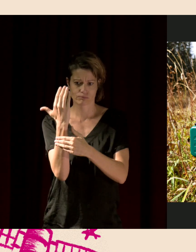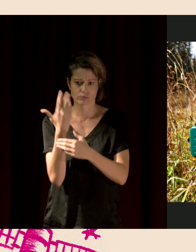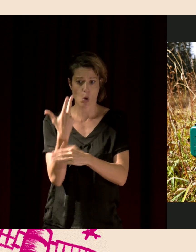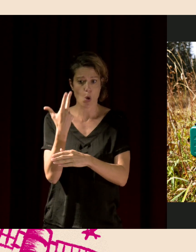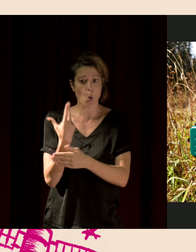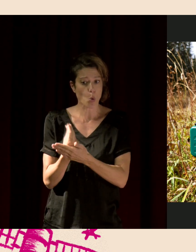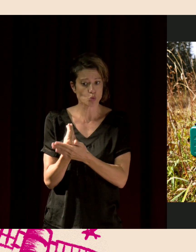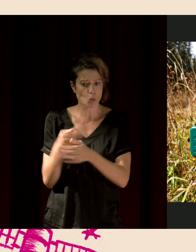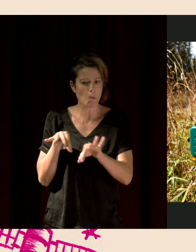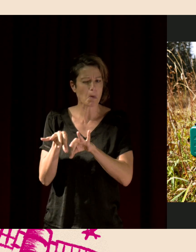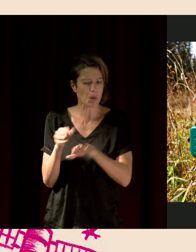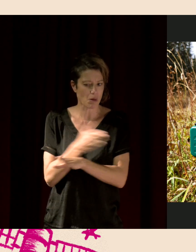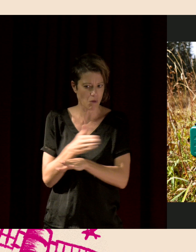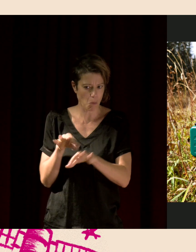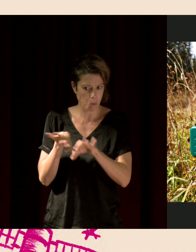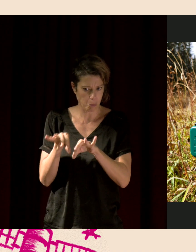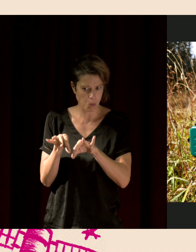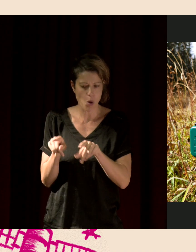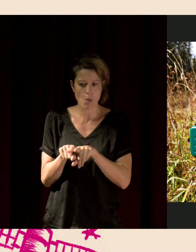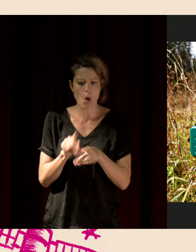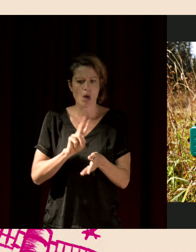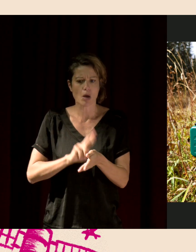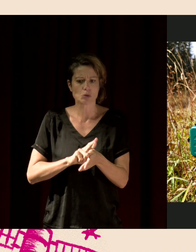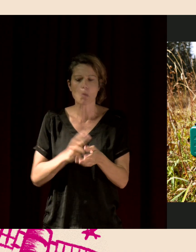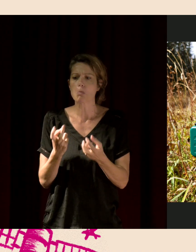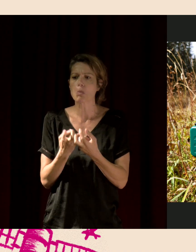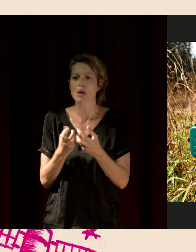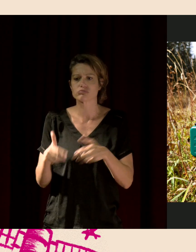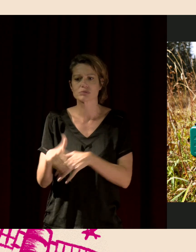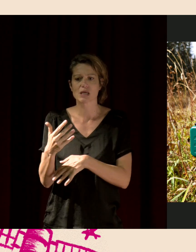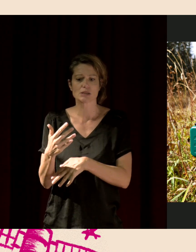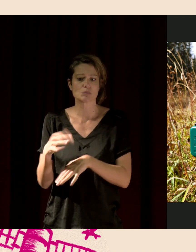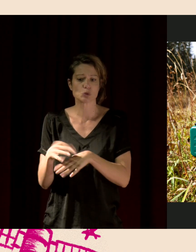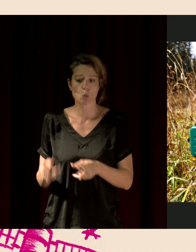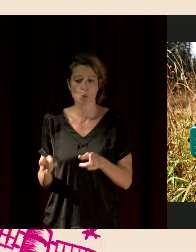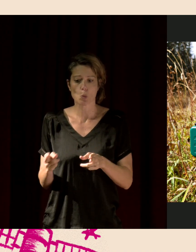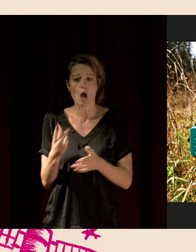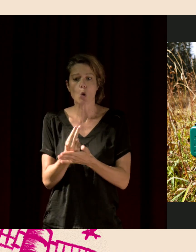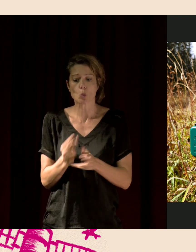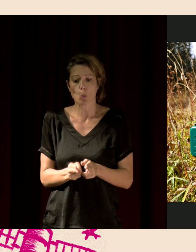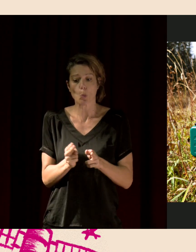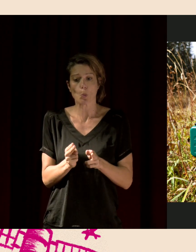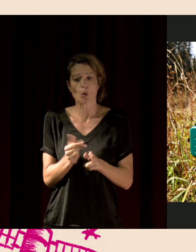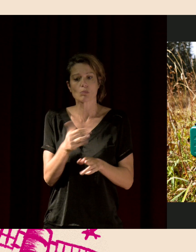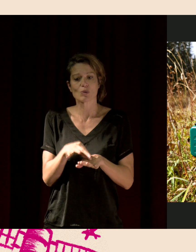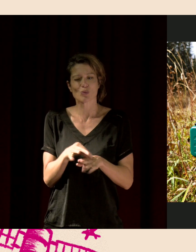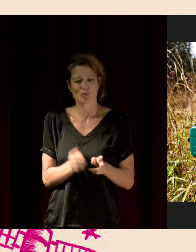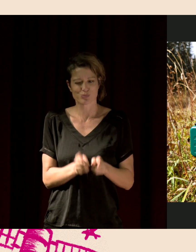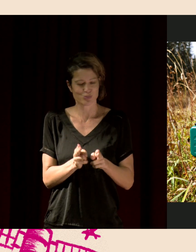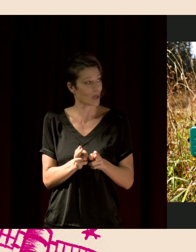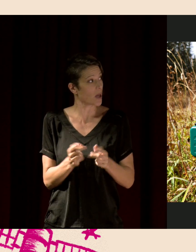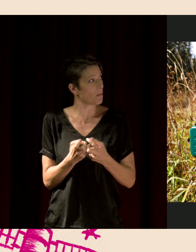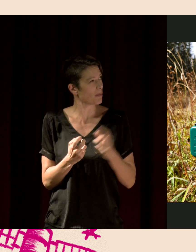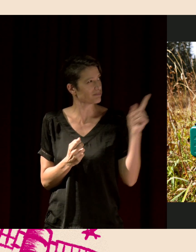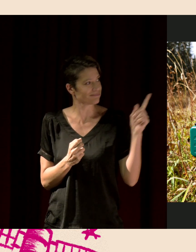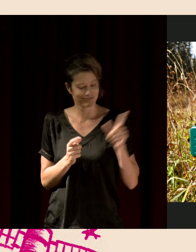Et le plus souvent, nous, on leur dit d'enregistrer très régulièrement, une minute, tous les quarts d'heure. Vous avez un petit appareil à gauche qui enregistre justement les insectes que je vous